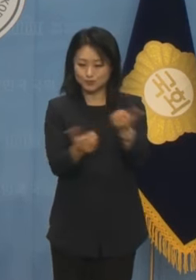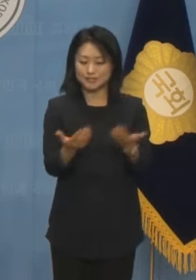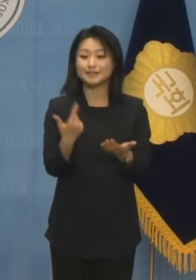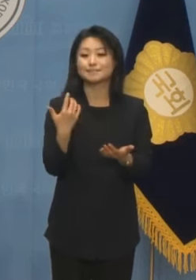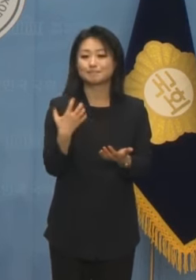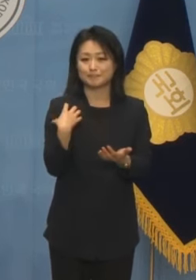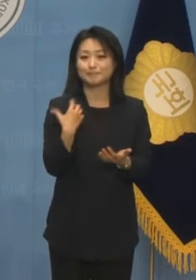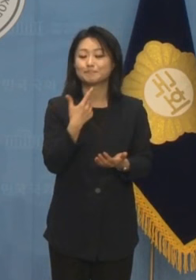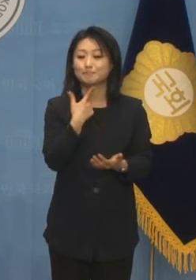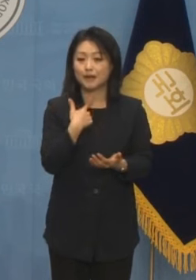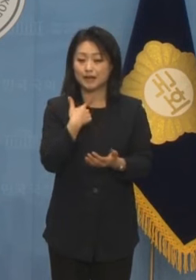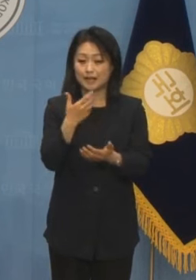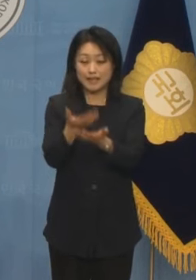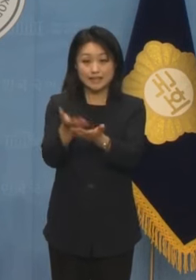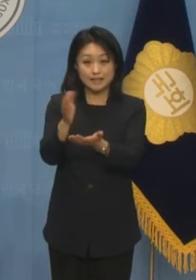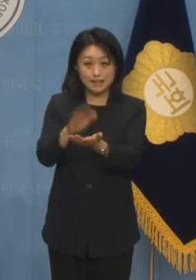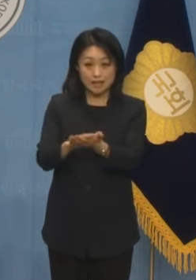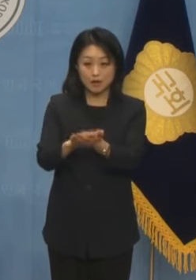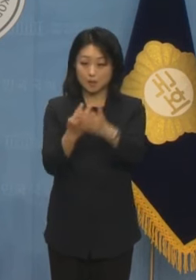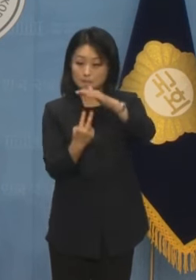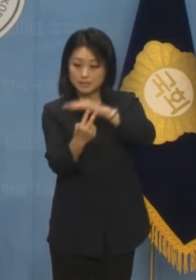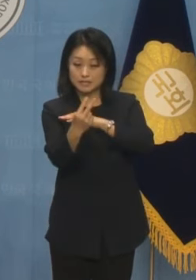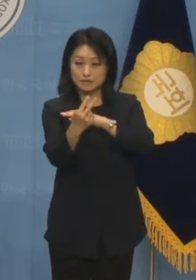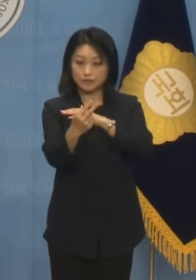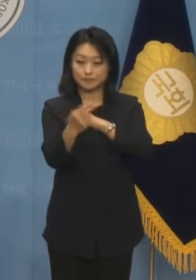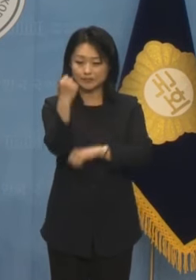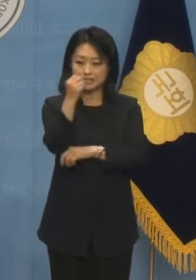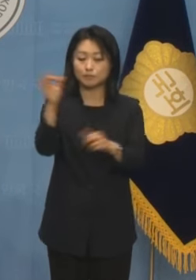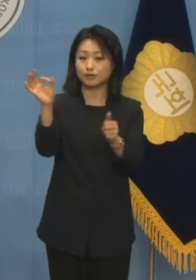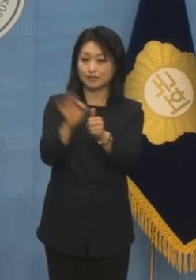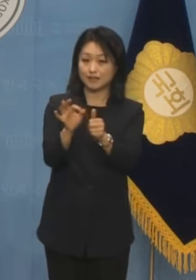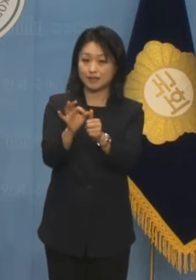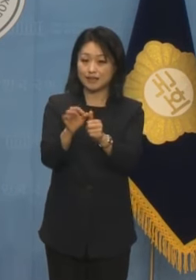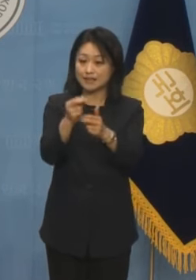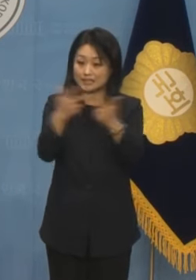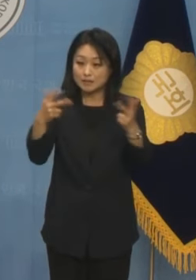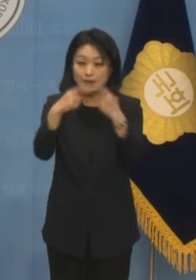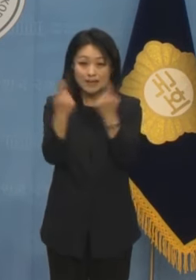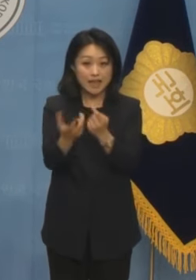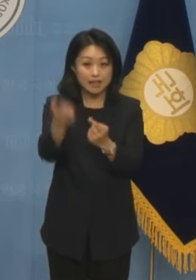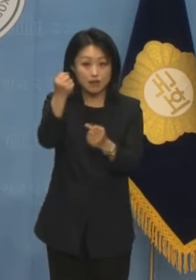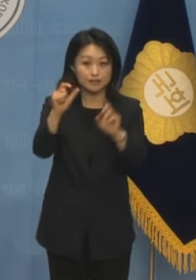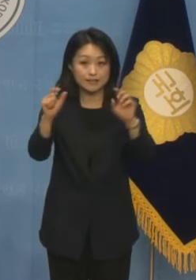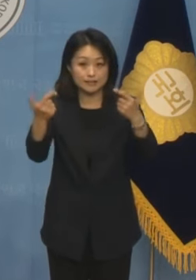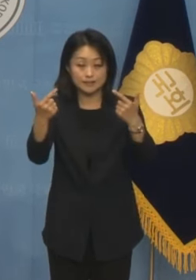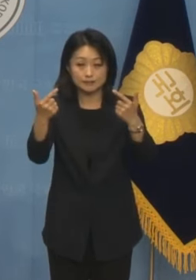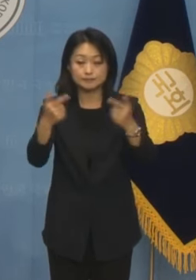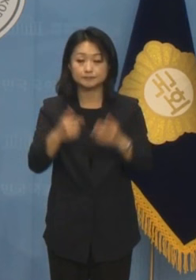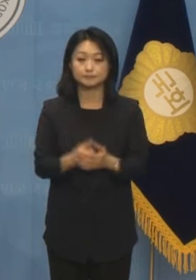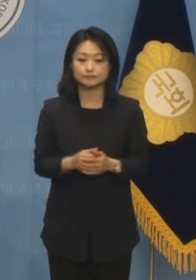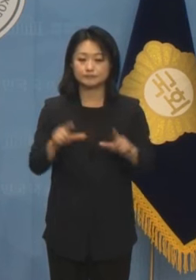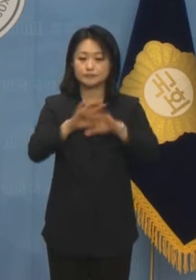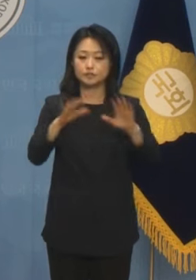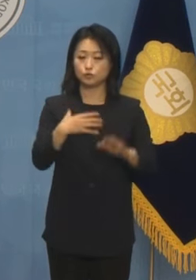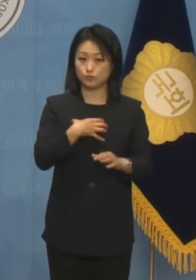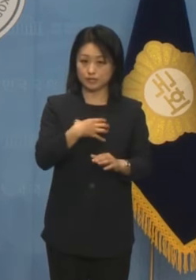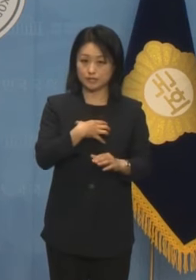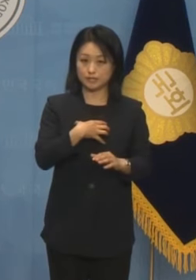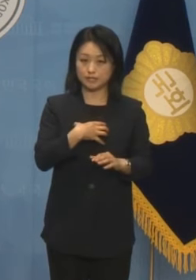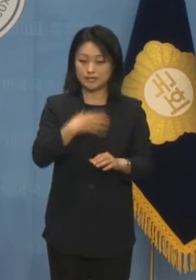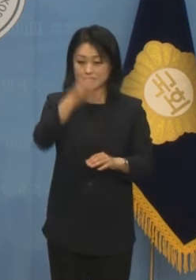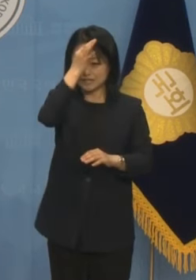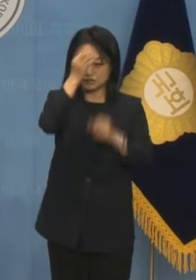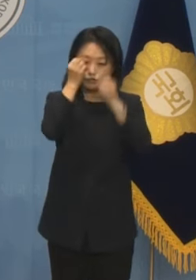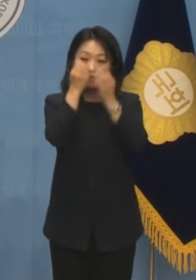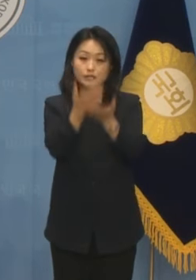사회개혁 비전 기본사회는 이재명 개인의 것만이 아닙니다. 기후위기, 기술혁명